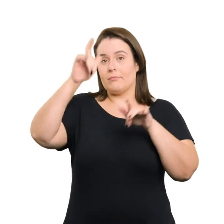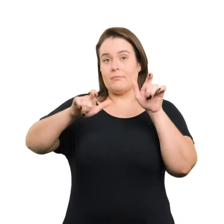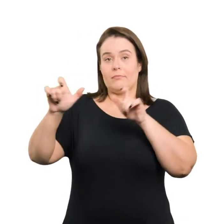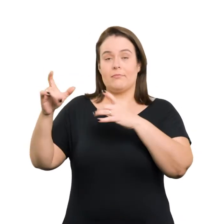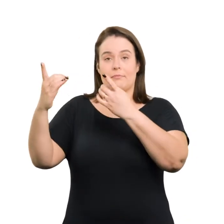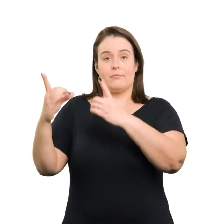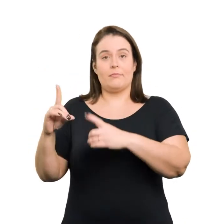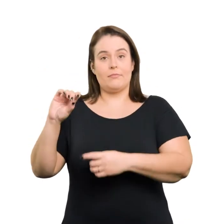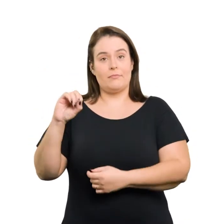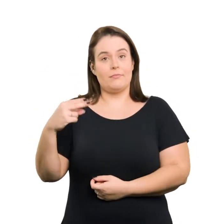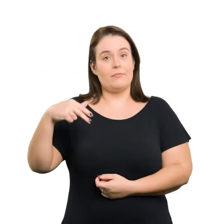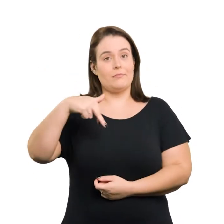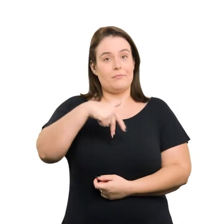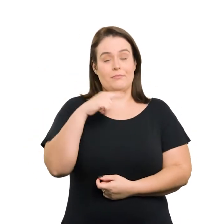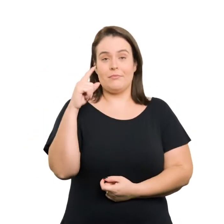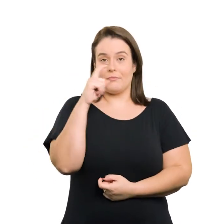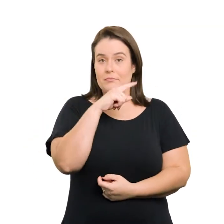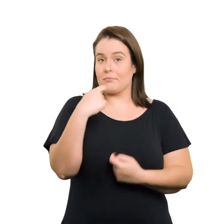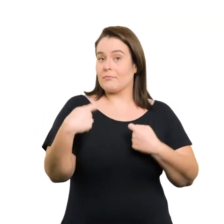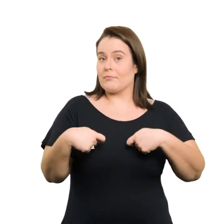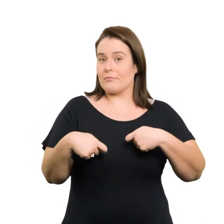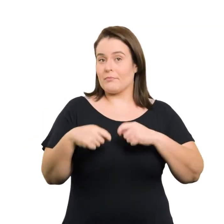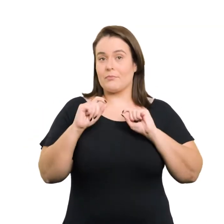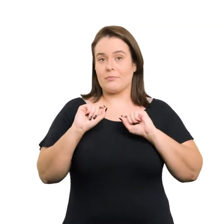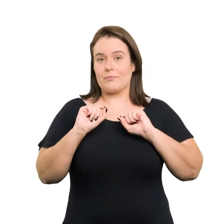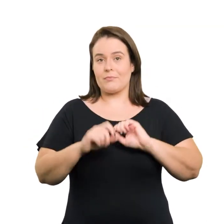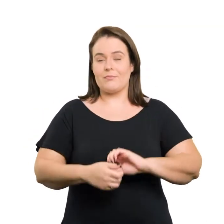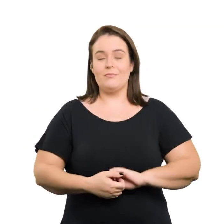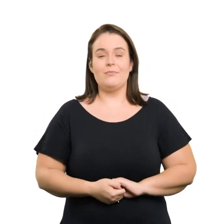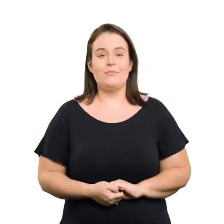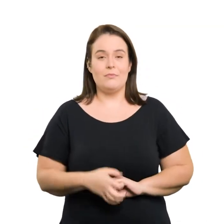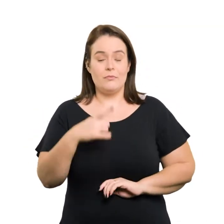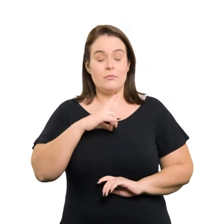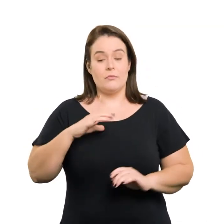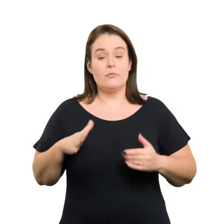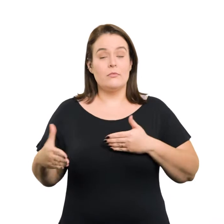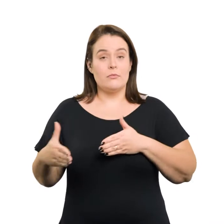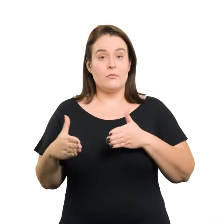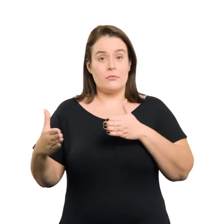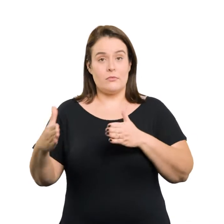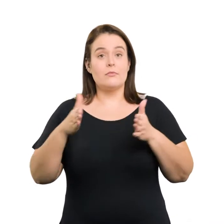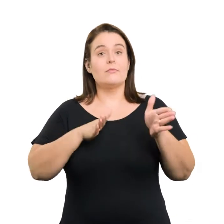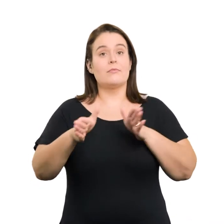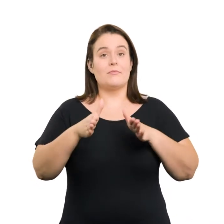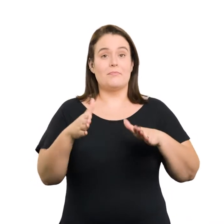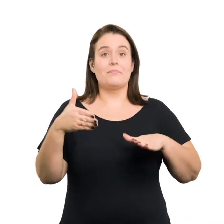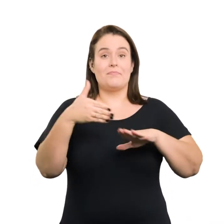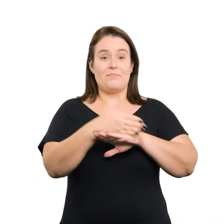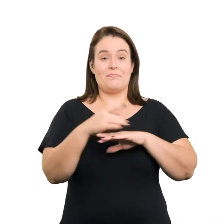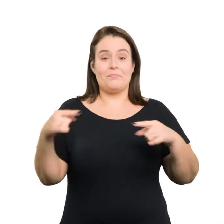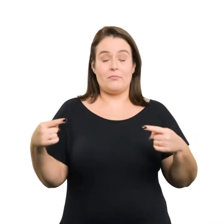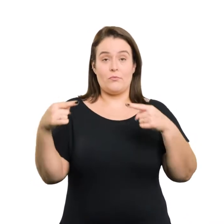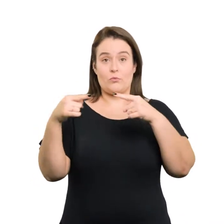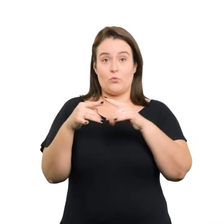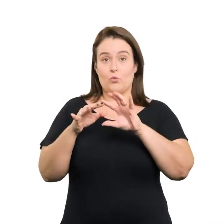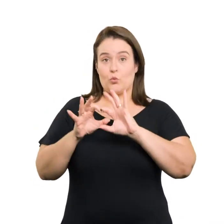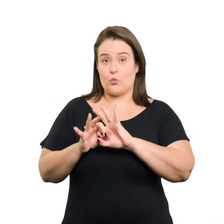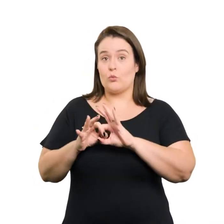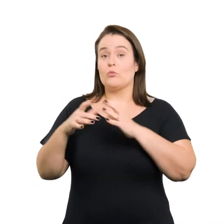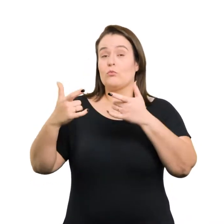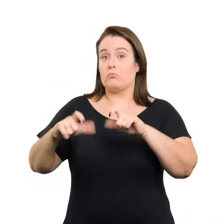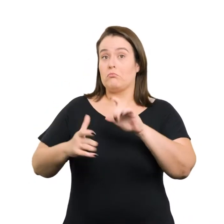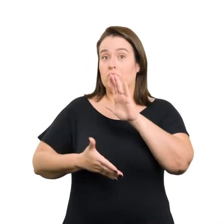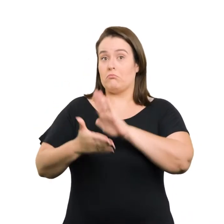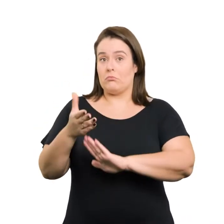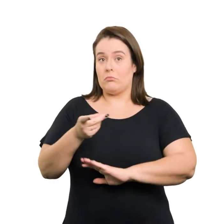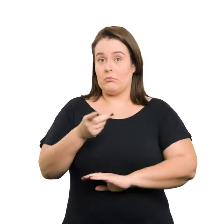ou mobilidade reduzida devem Estar localizados em uma rota acessível vinculada a uma rota de fuga